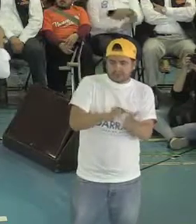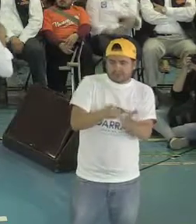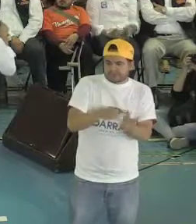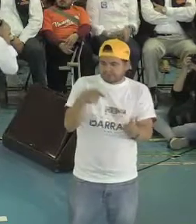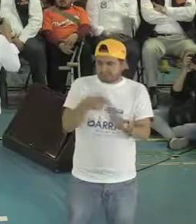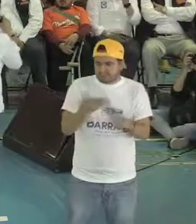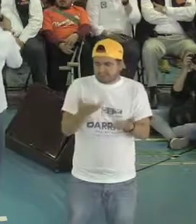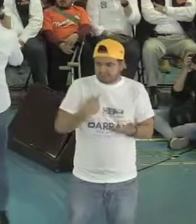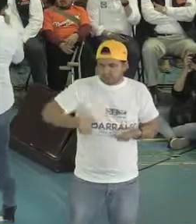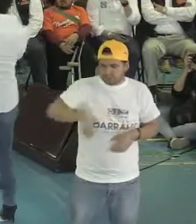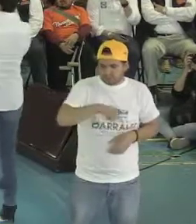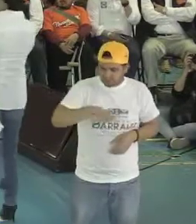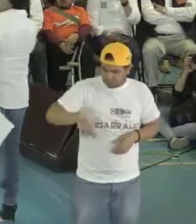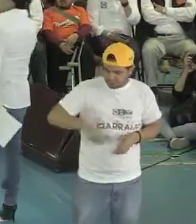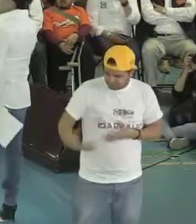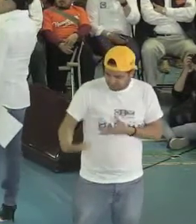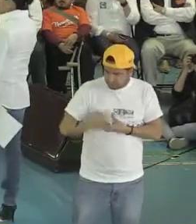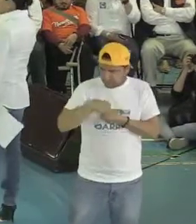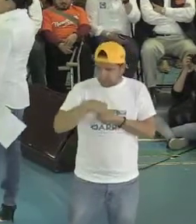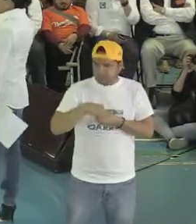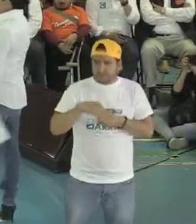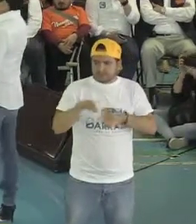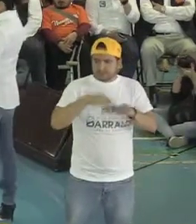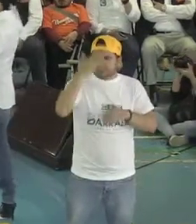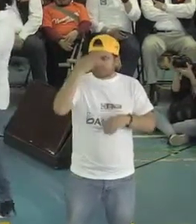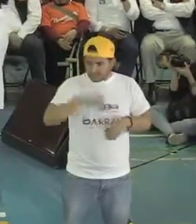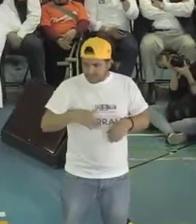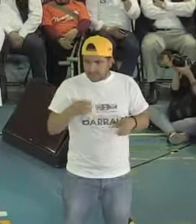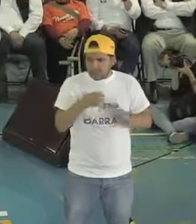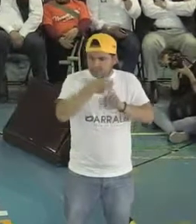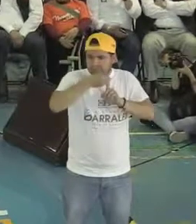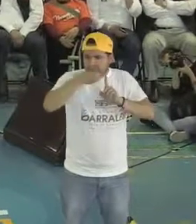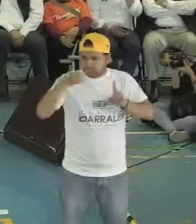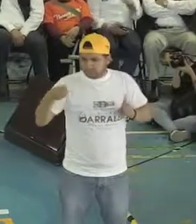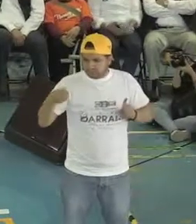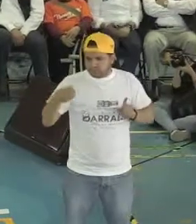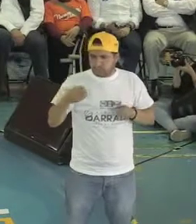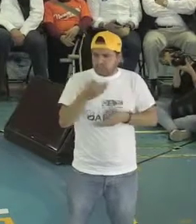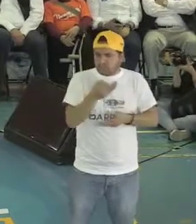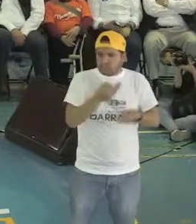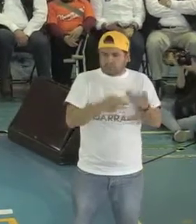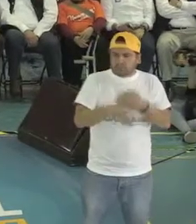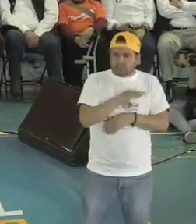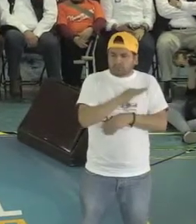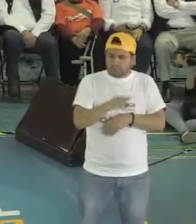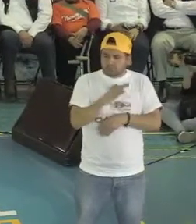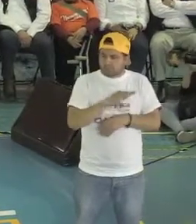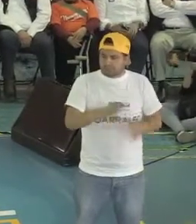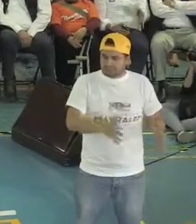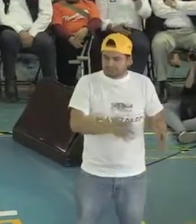gobierno. Hay muchos trabajos que se pueden realizar porque cuentan con toda la posibilidad de hacerlo,